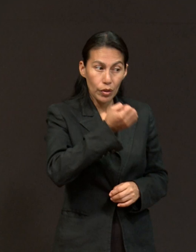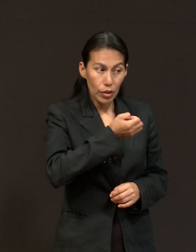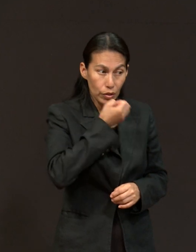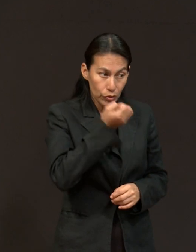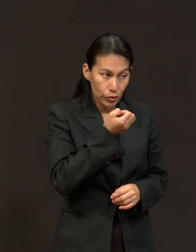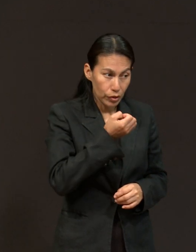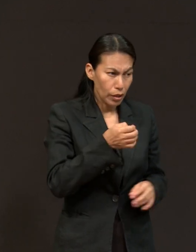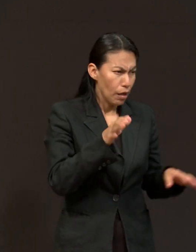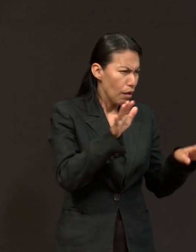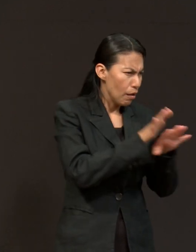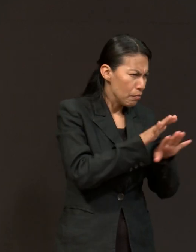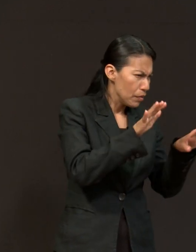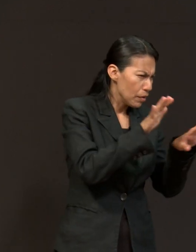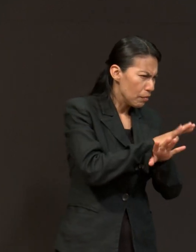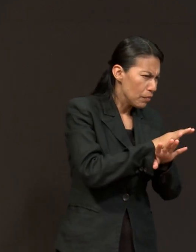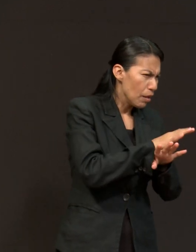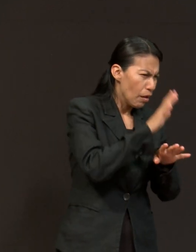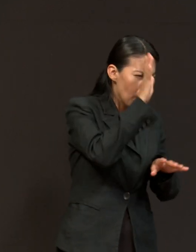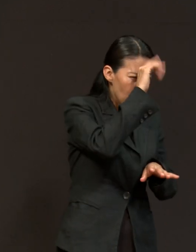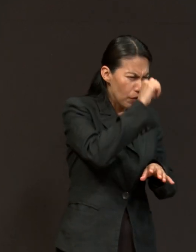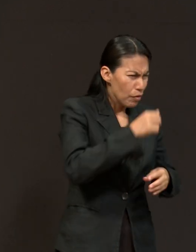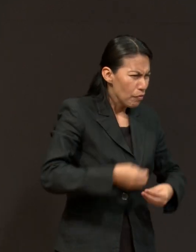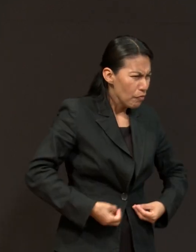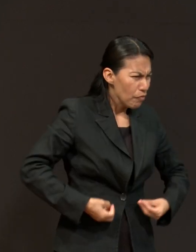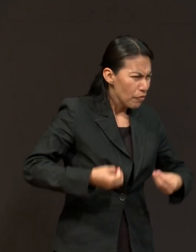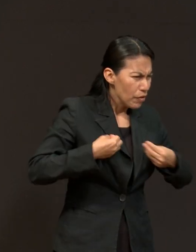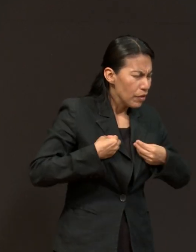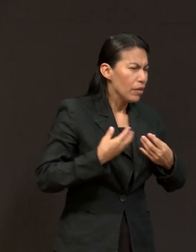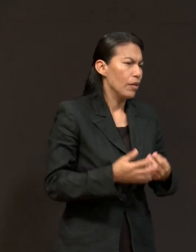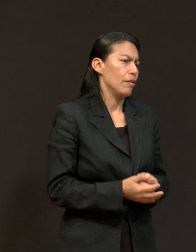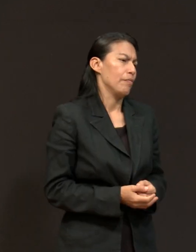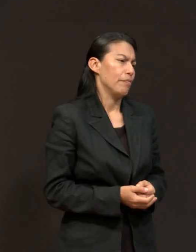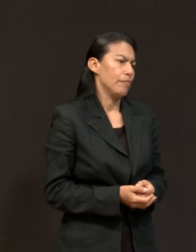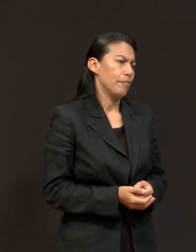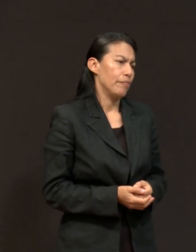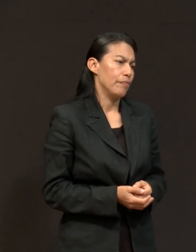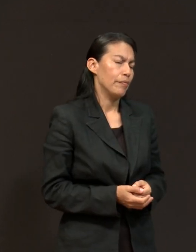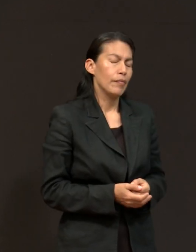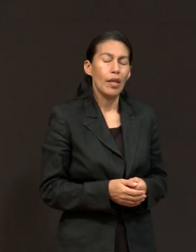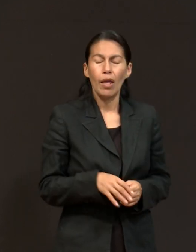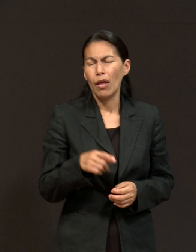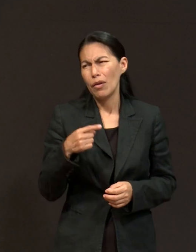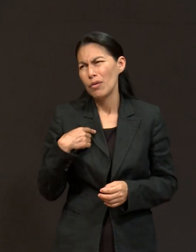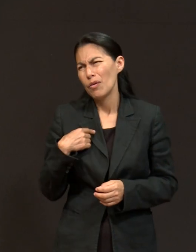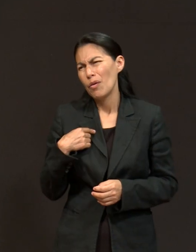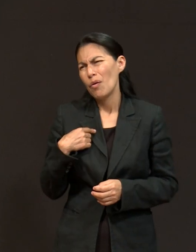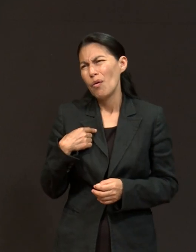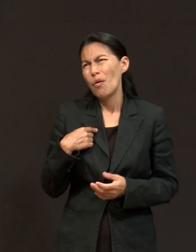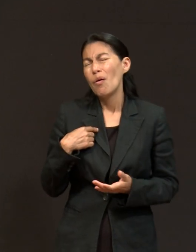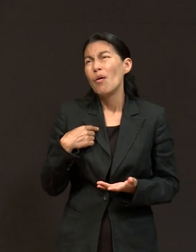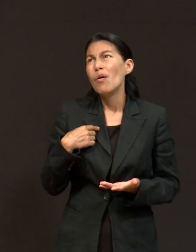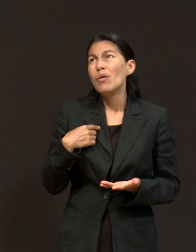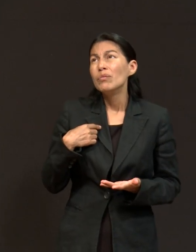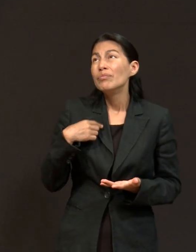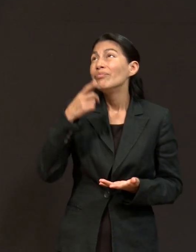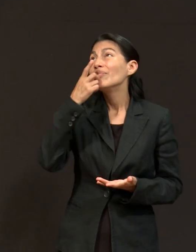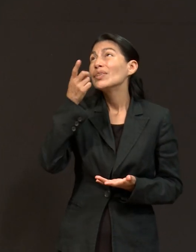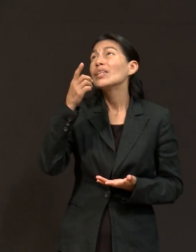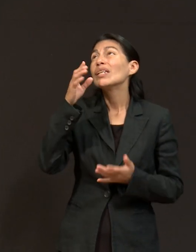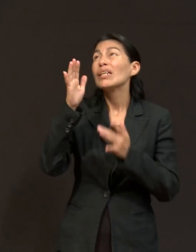ir cambiando de acuerdo a nuestra etapa de la vida, porque después yo adapté esa forma de orar, contarle a Jesús lo que me